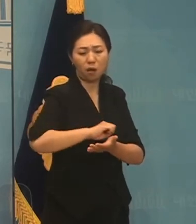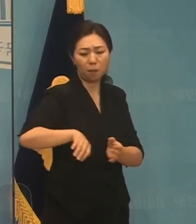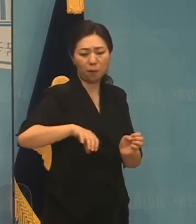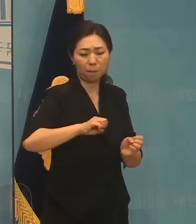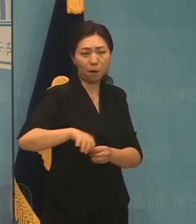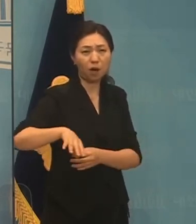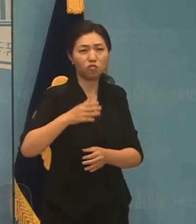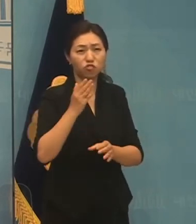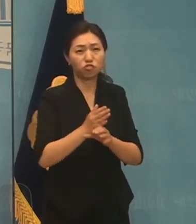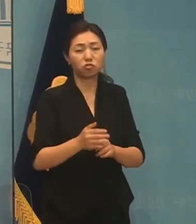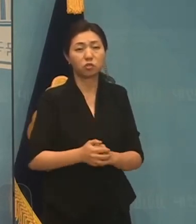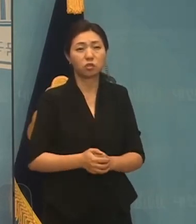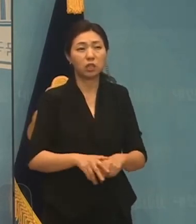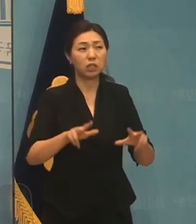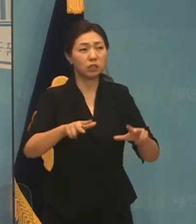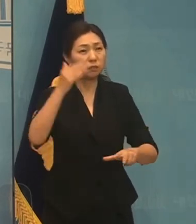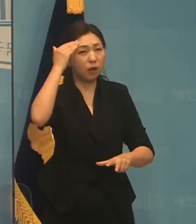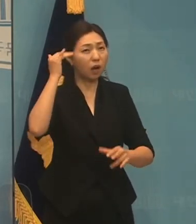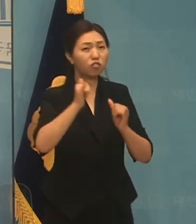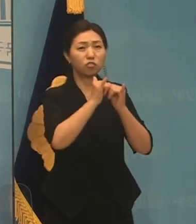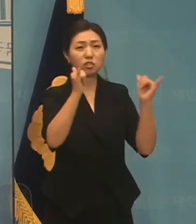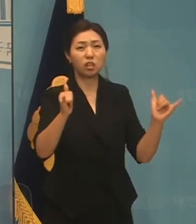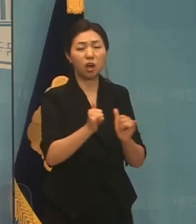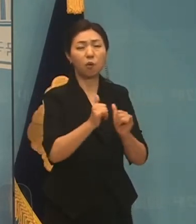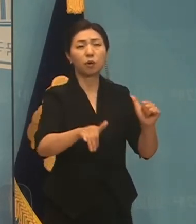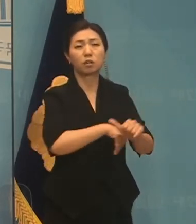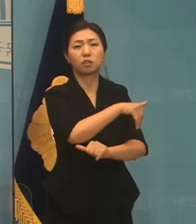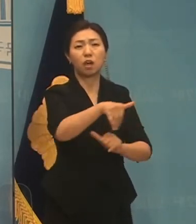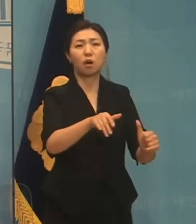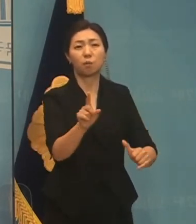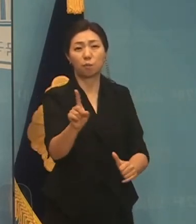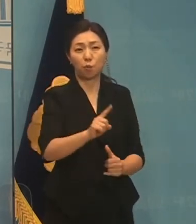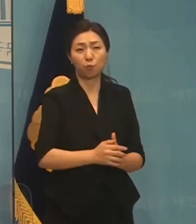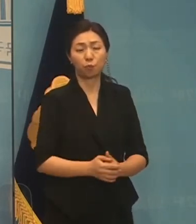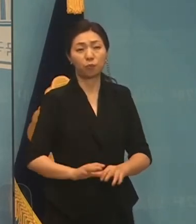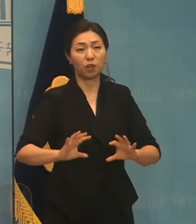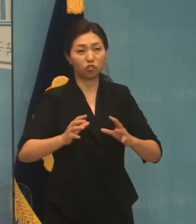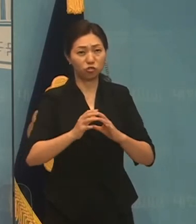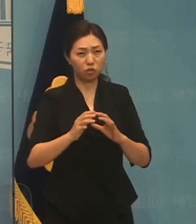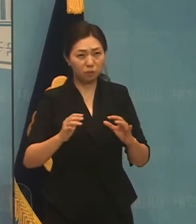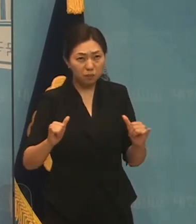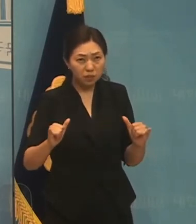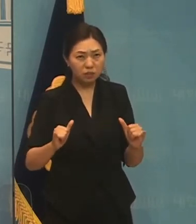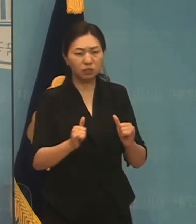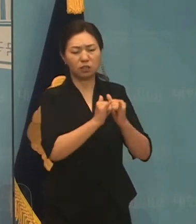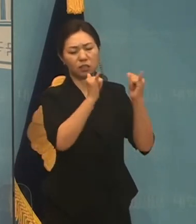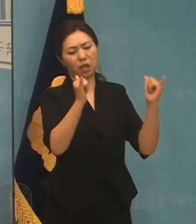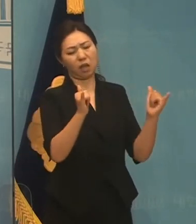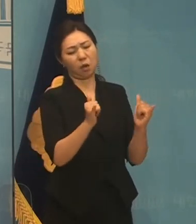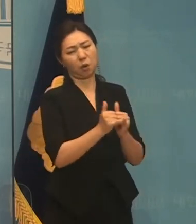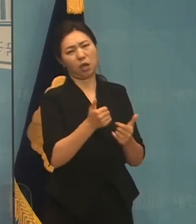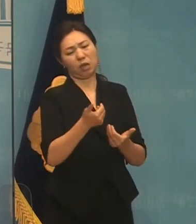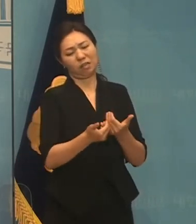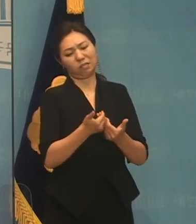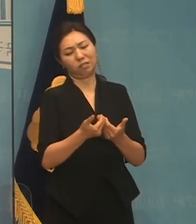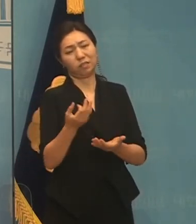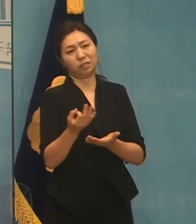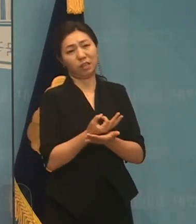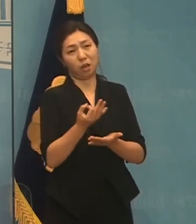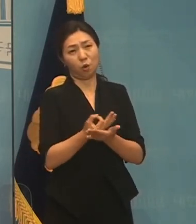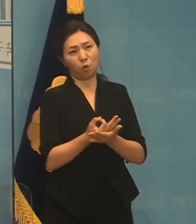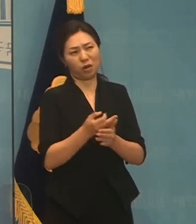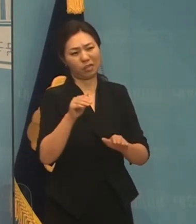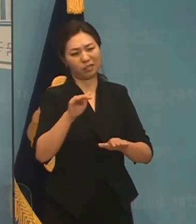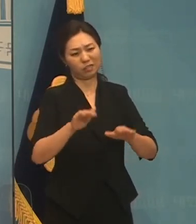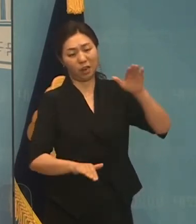요즘 우리 사회의 실상은 어떠합니까? 국민들은 사회의 갈등과 소적 양극화,